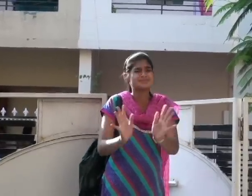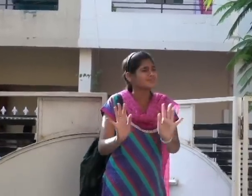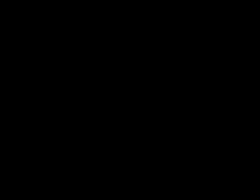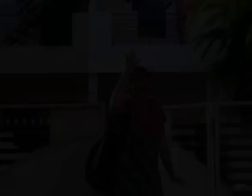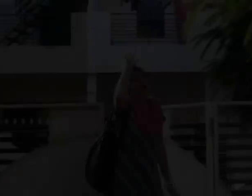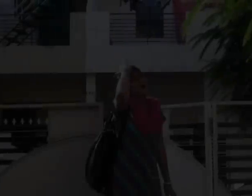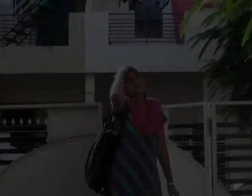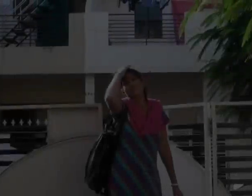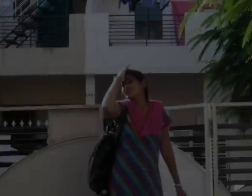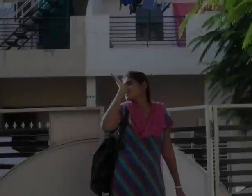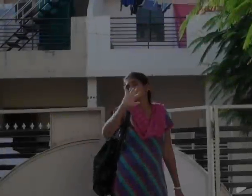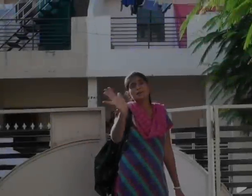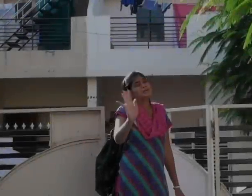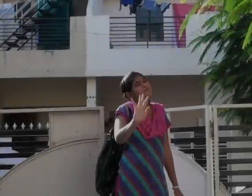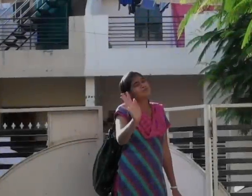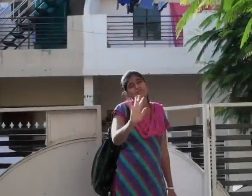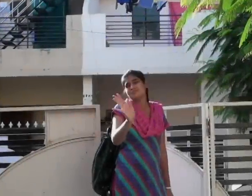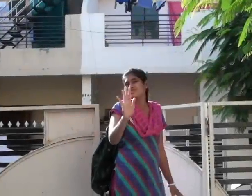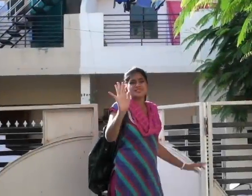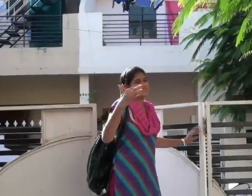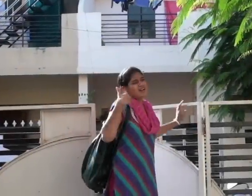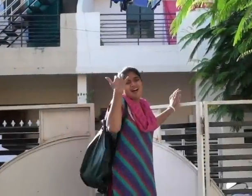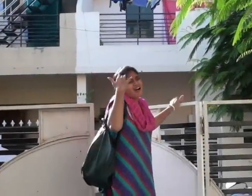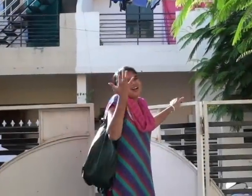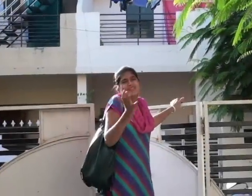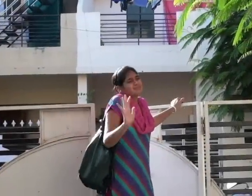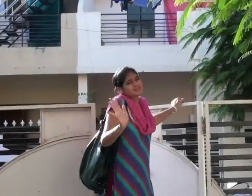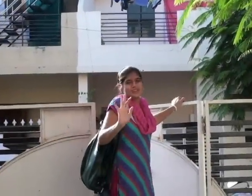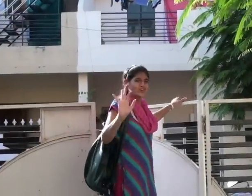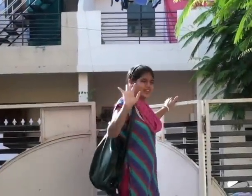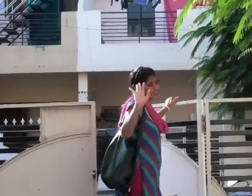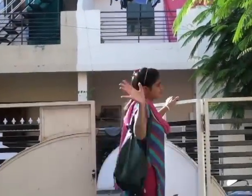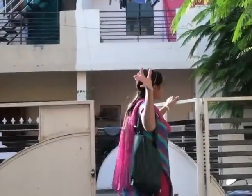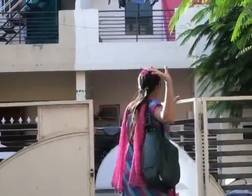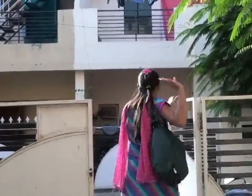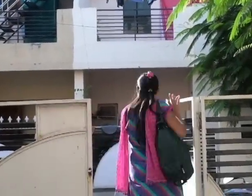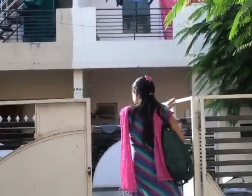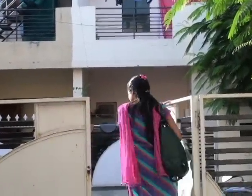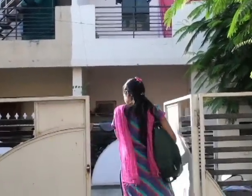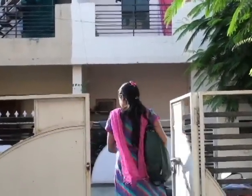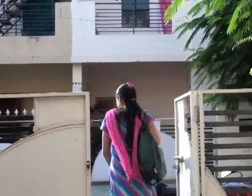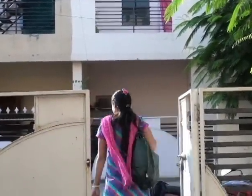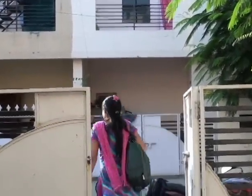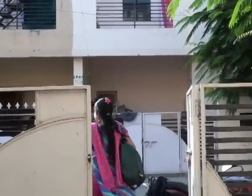हो अपने फ्रेंट के साथ साथ लेकर जाना पड़ता है इतना हेवी है ये मुझे पसंद नहीं है